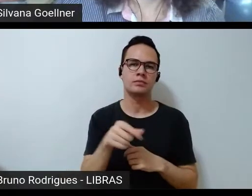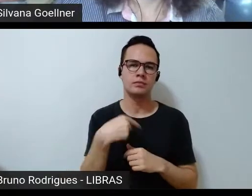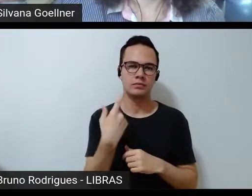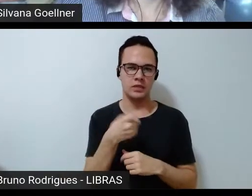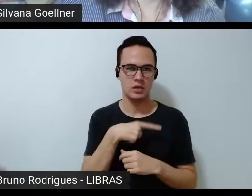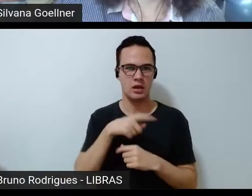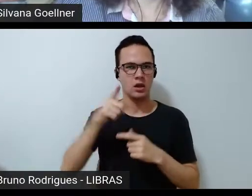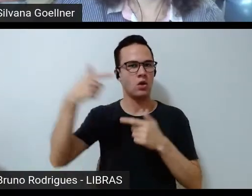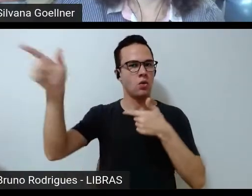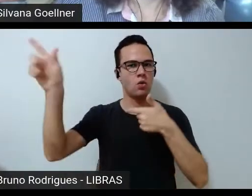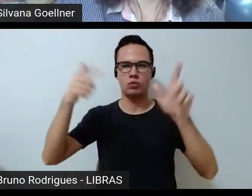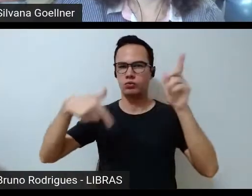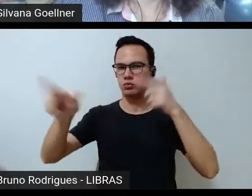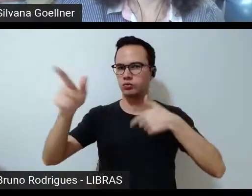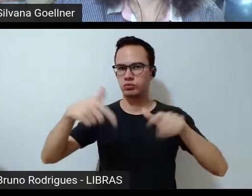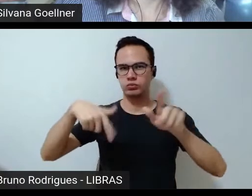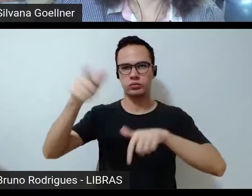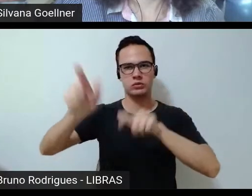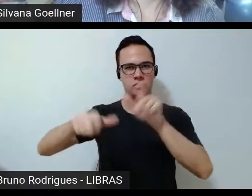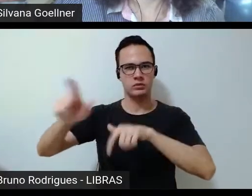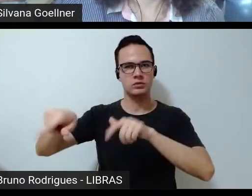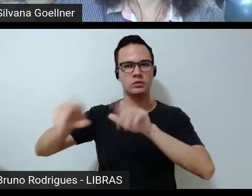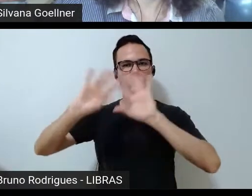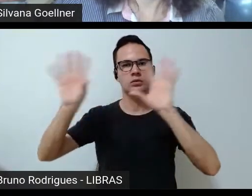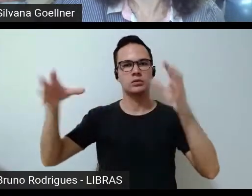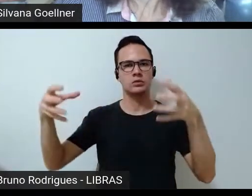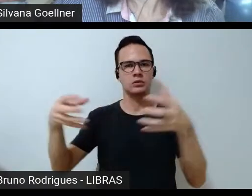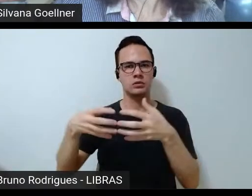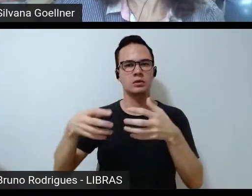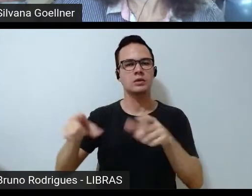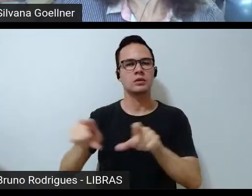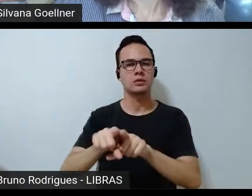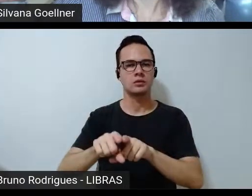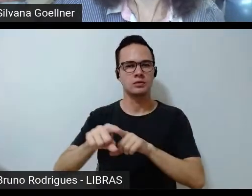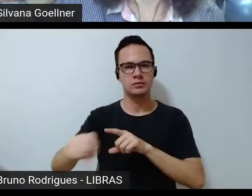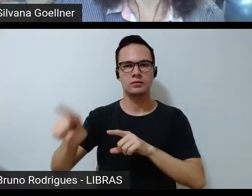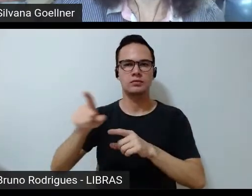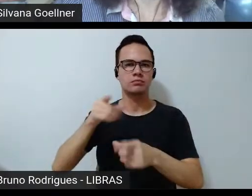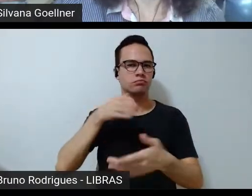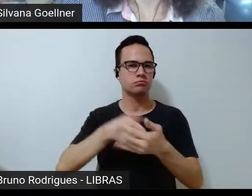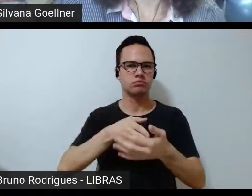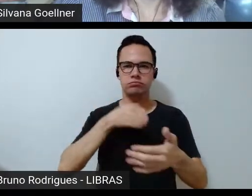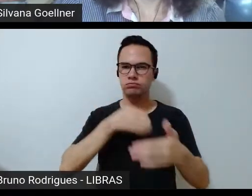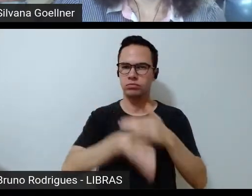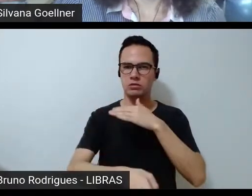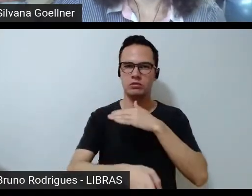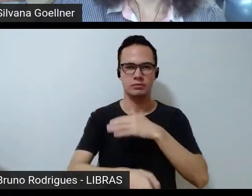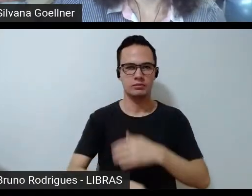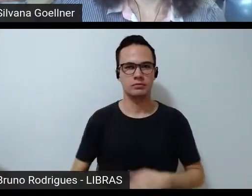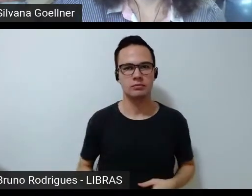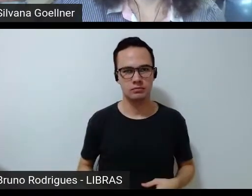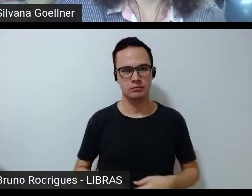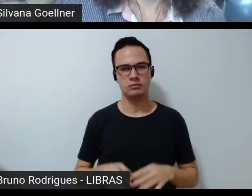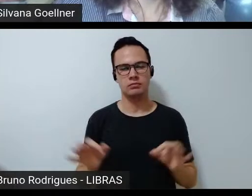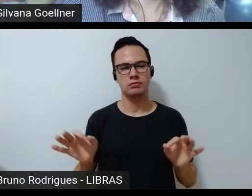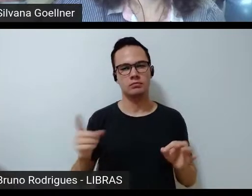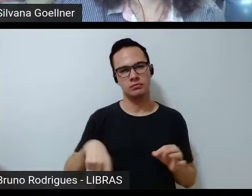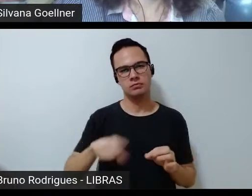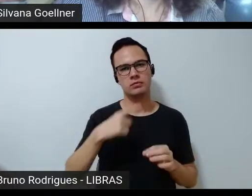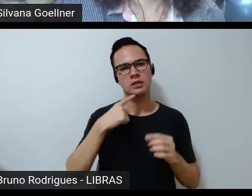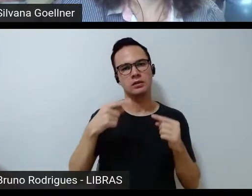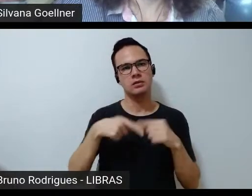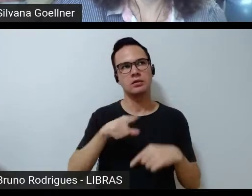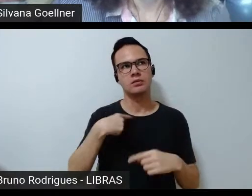outros e outras sujeitos do cotidiano também quebrando essas fissuras. É isso que nos dá esse